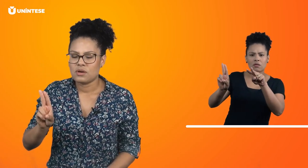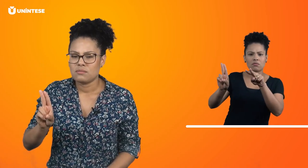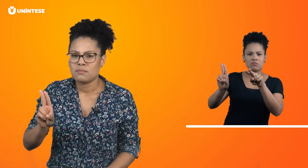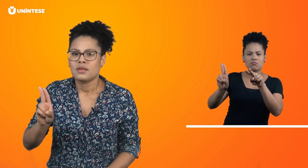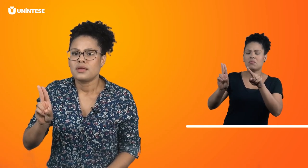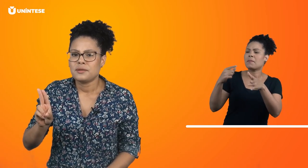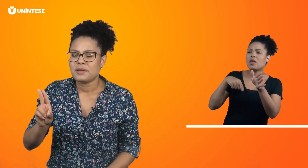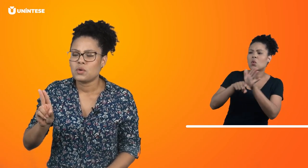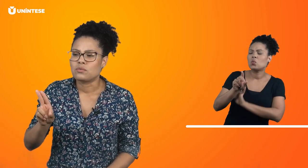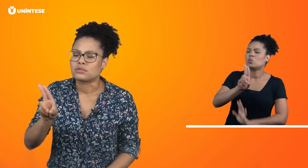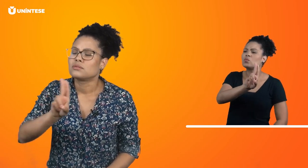e pergunta.